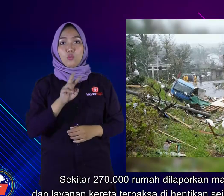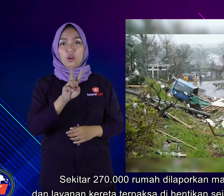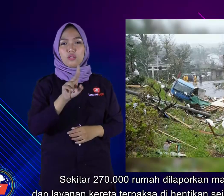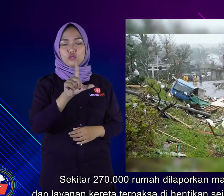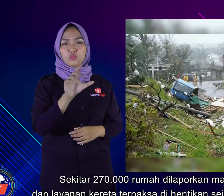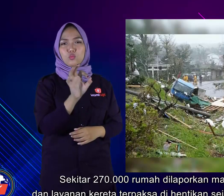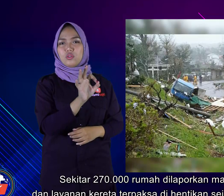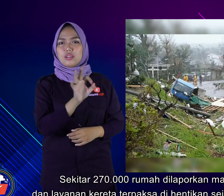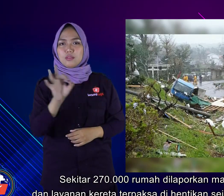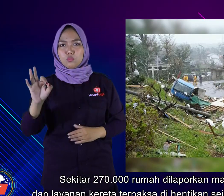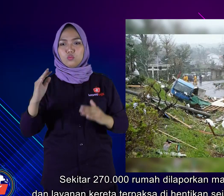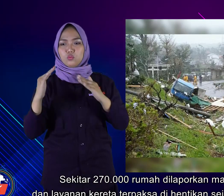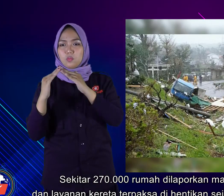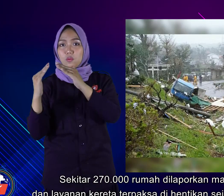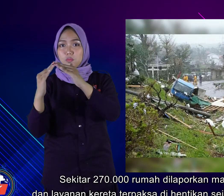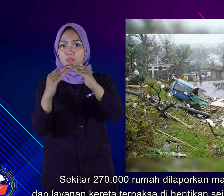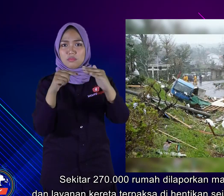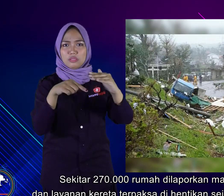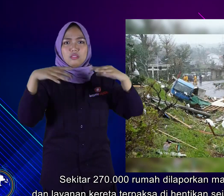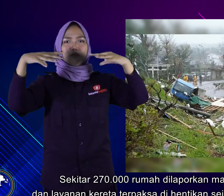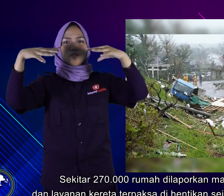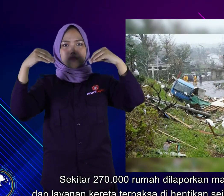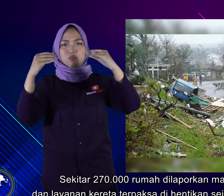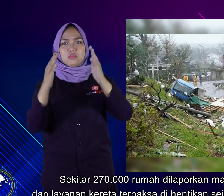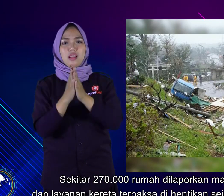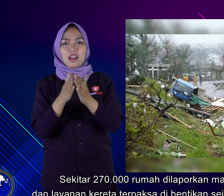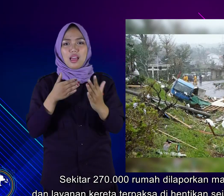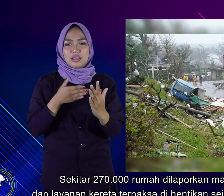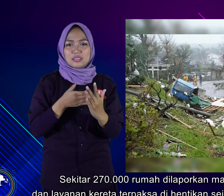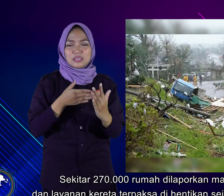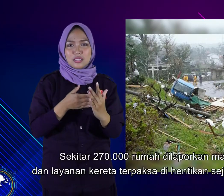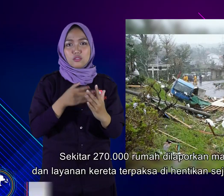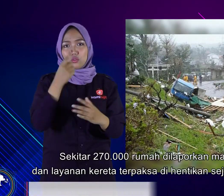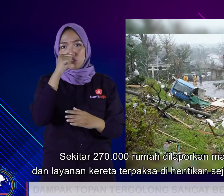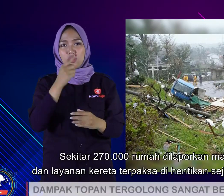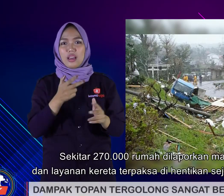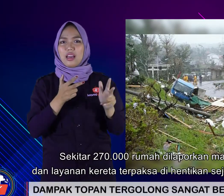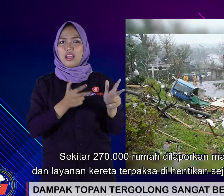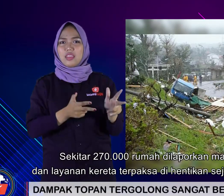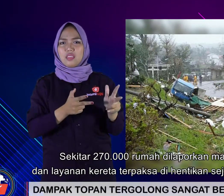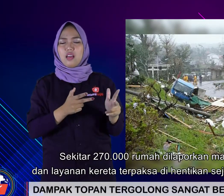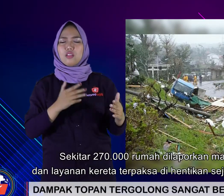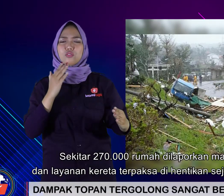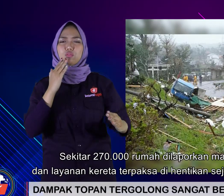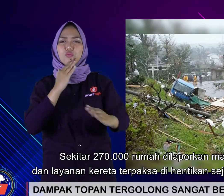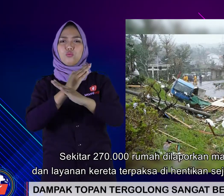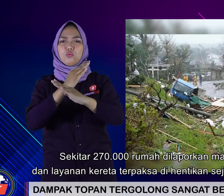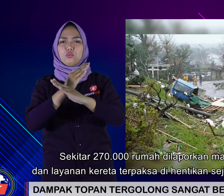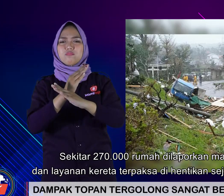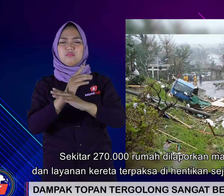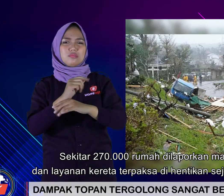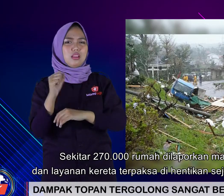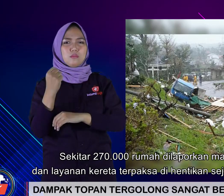Sekitar 270 ribu rumah dilaporkan mati listrik dan layanan kereta terpaksa dihentikan sejak hari Sabtu.